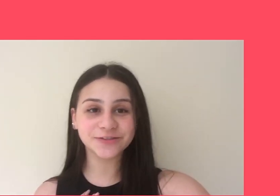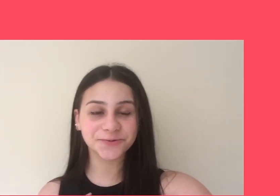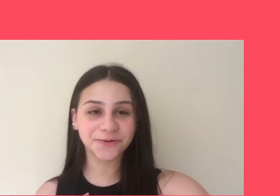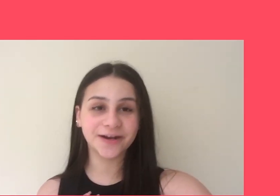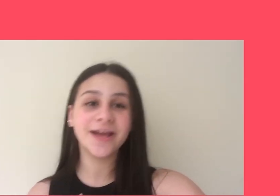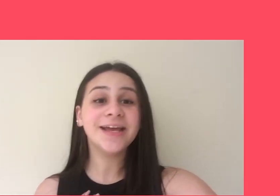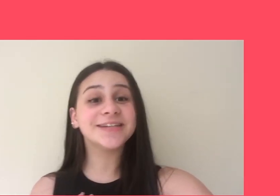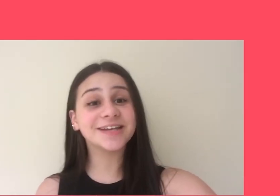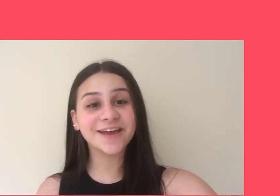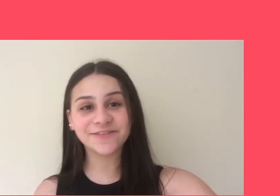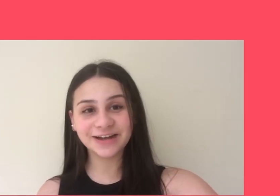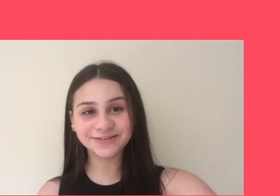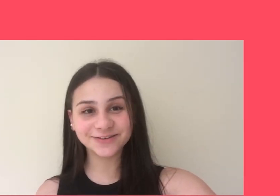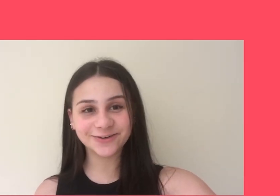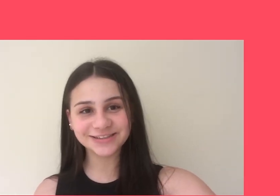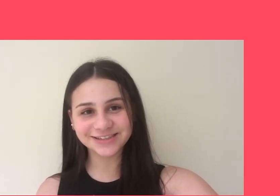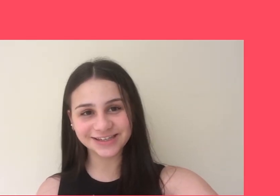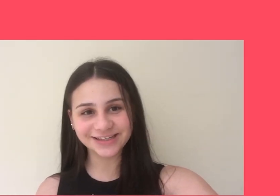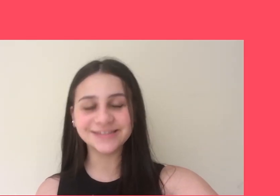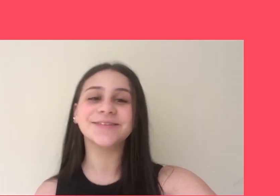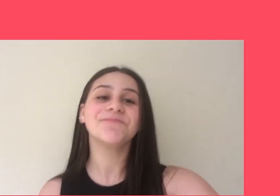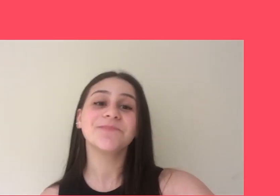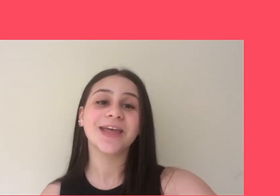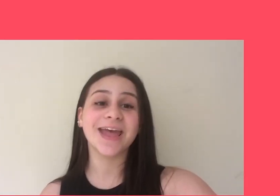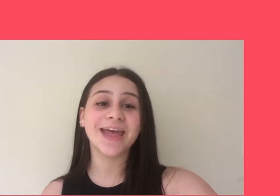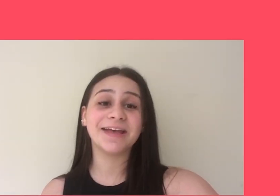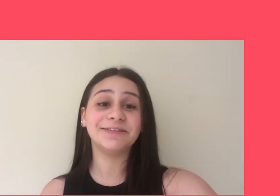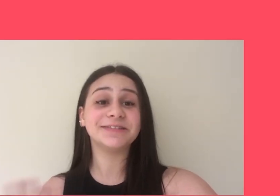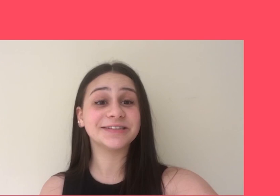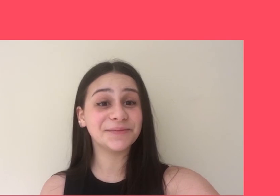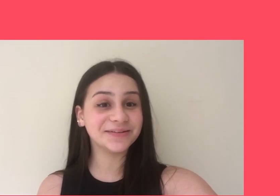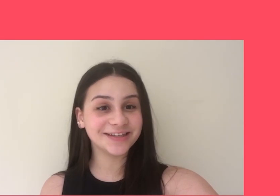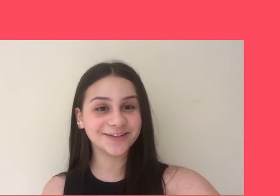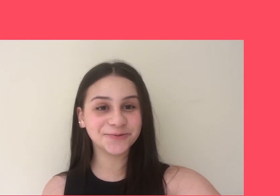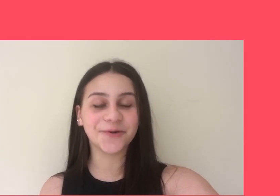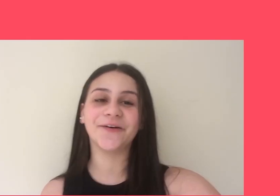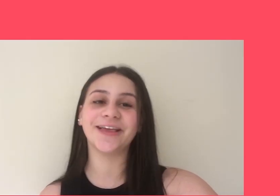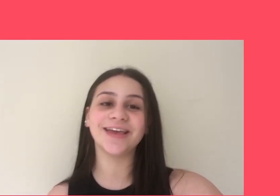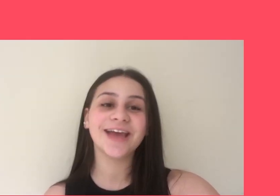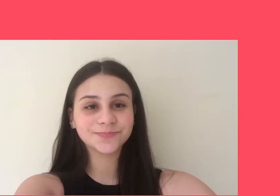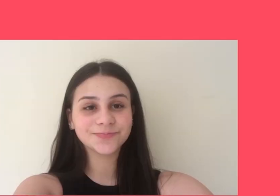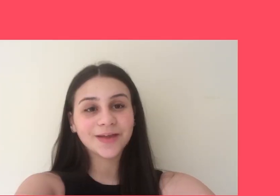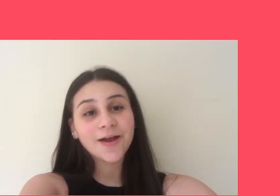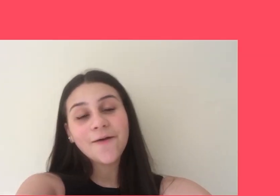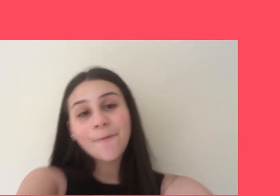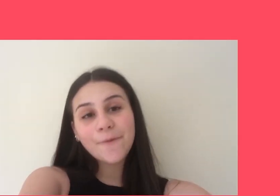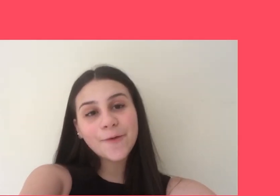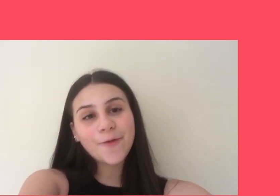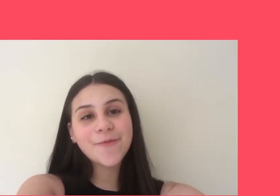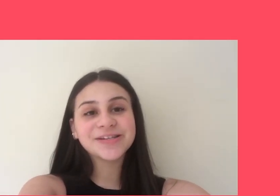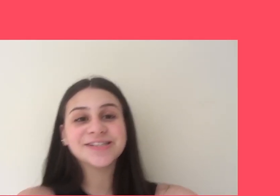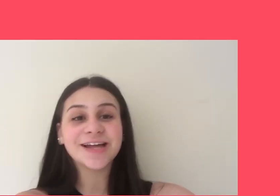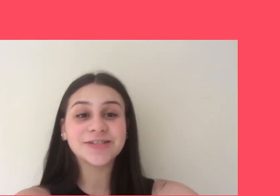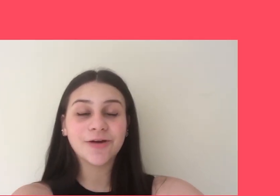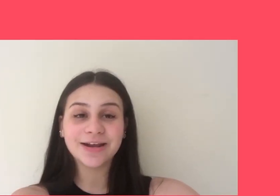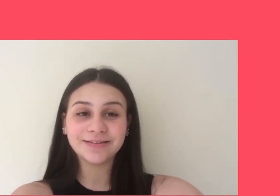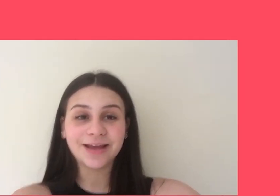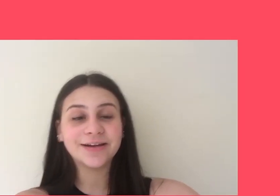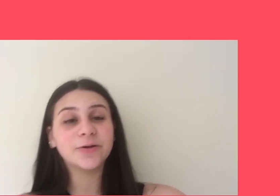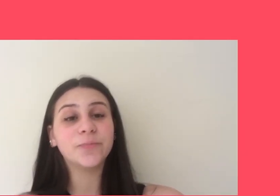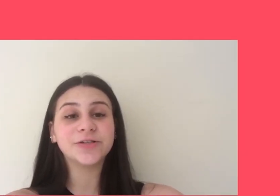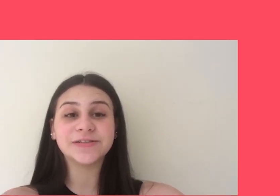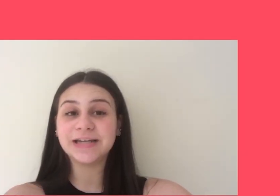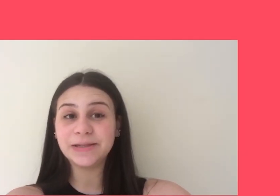filha de professora e cheguei ao final do The Boys Kids, levantando a bandeira do rock. Bom, como a gente está de